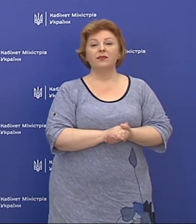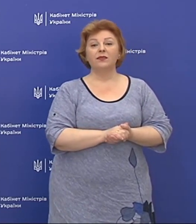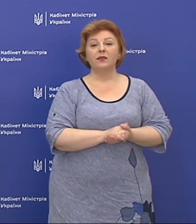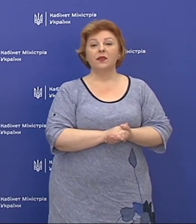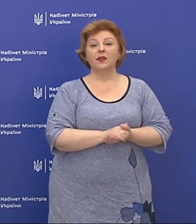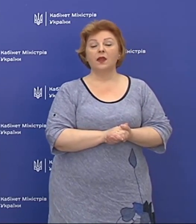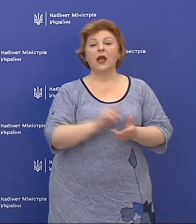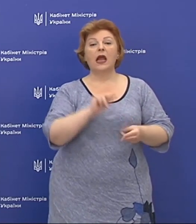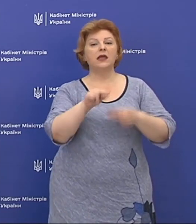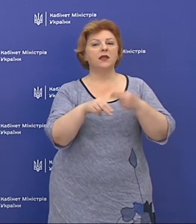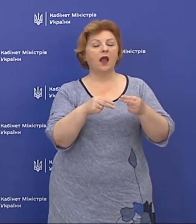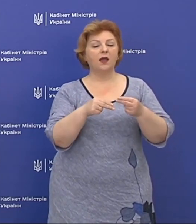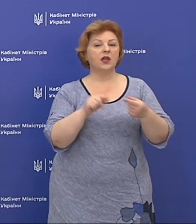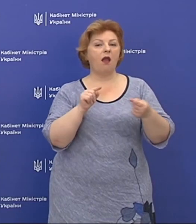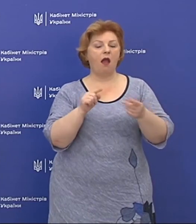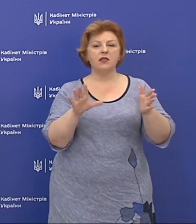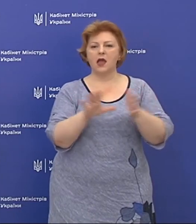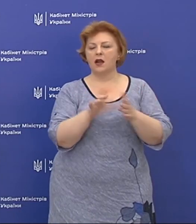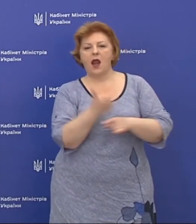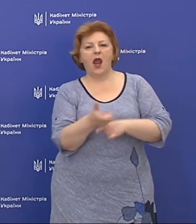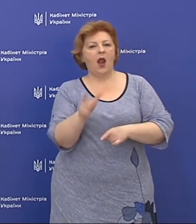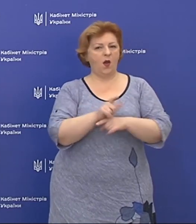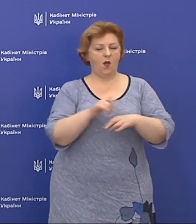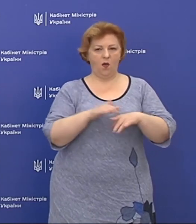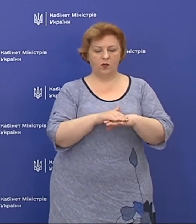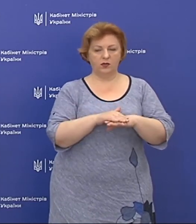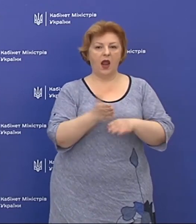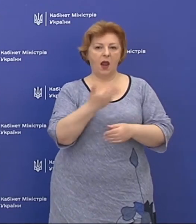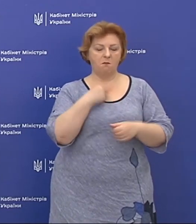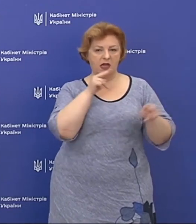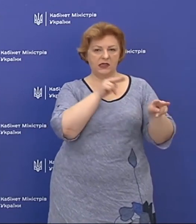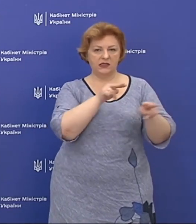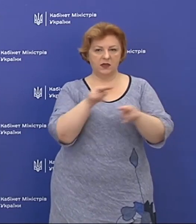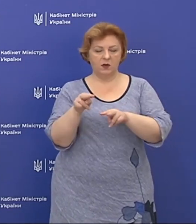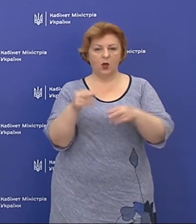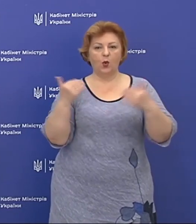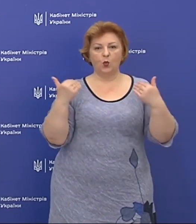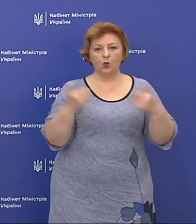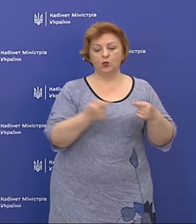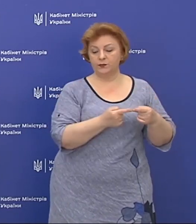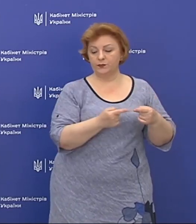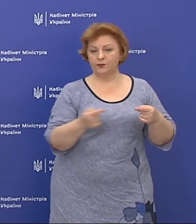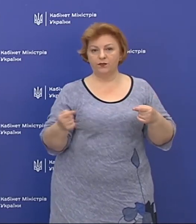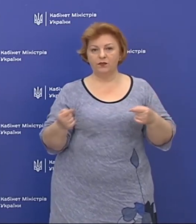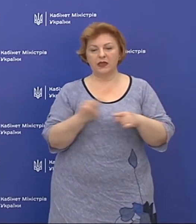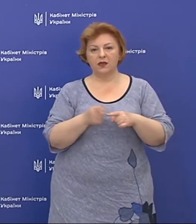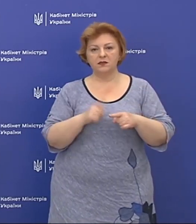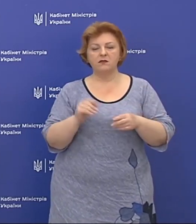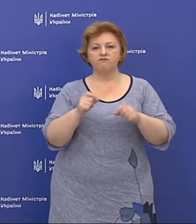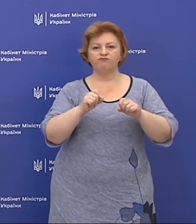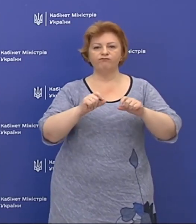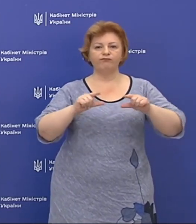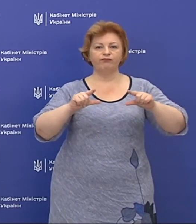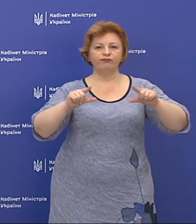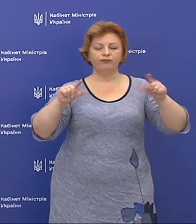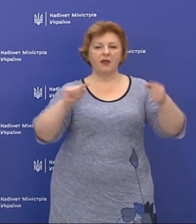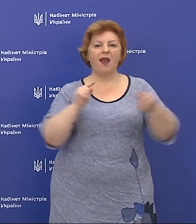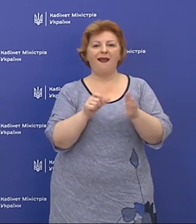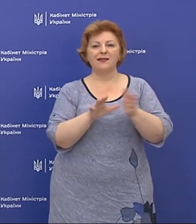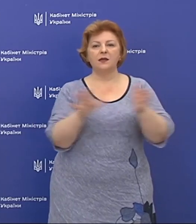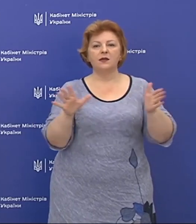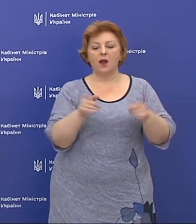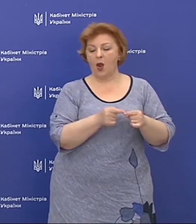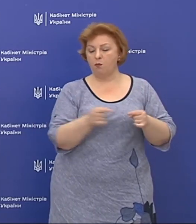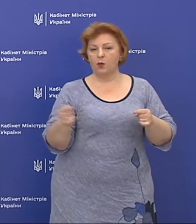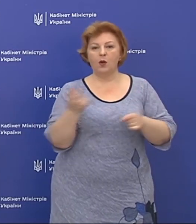Натчерговий антирекорд, який ми спостерігаємо вже ці антирекорди протягом більше